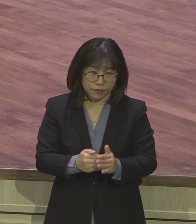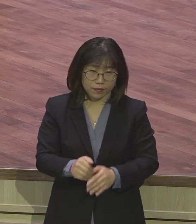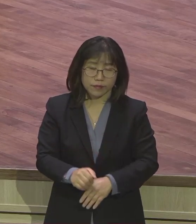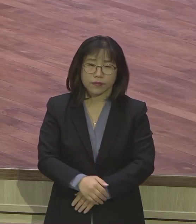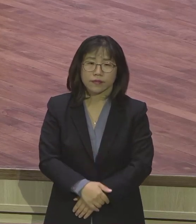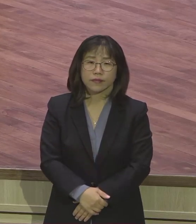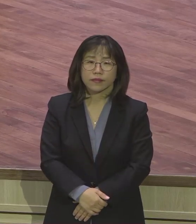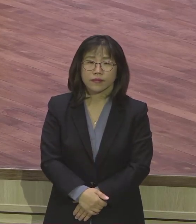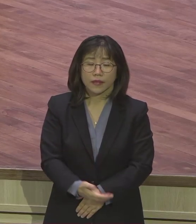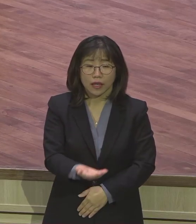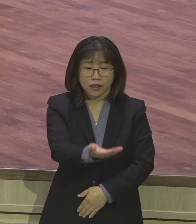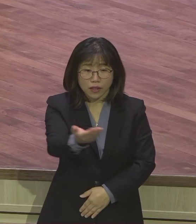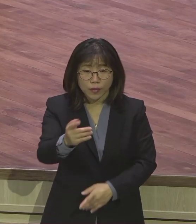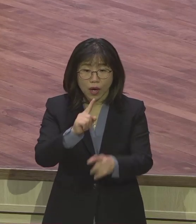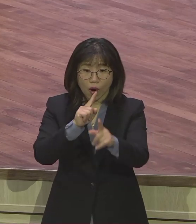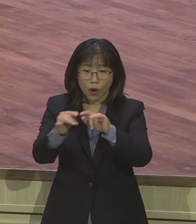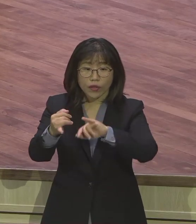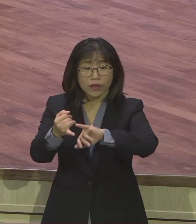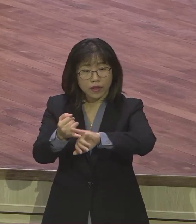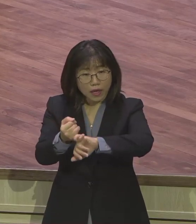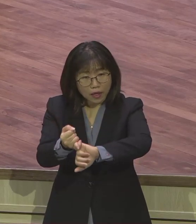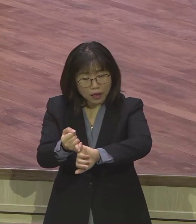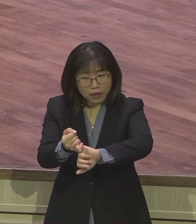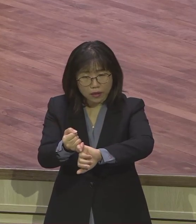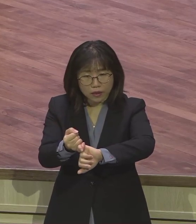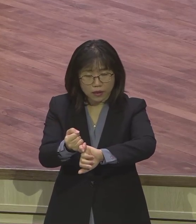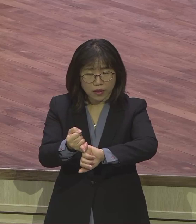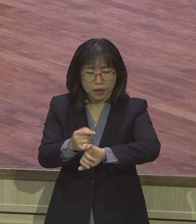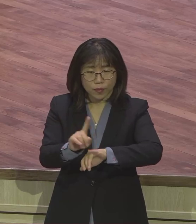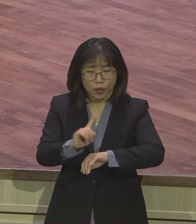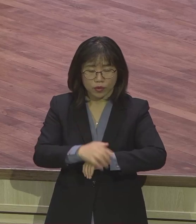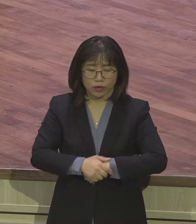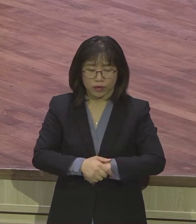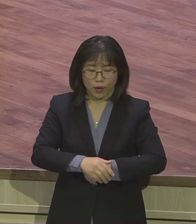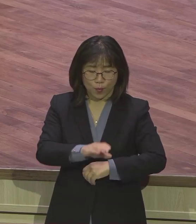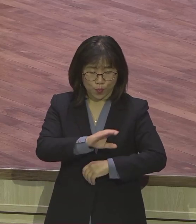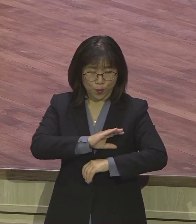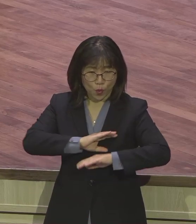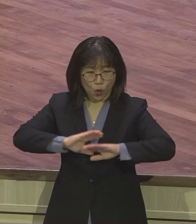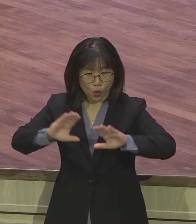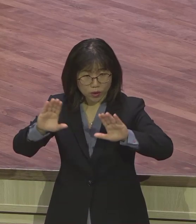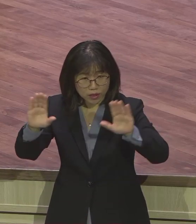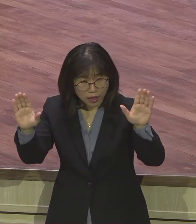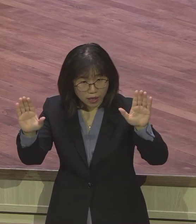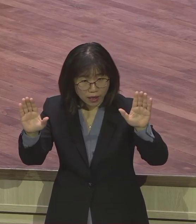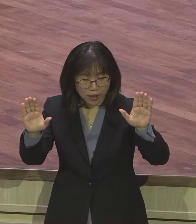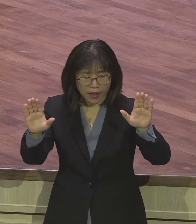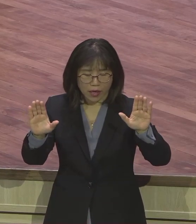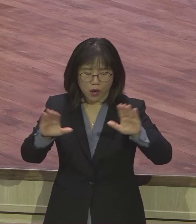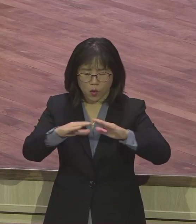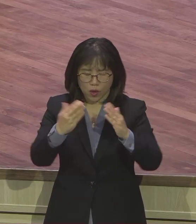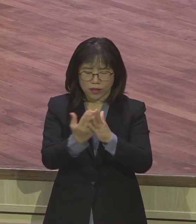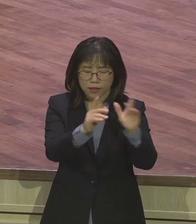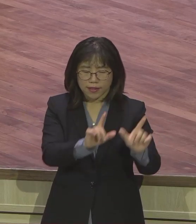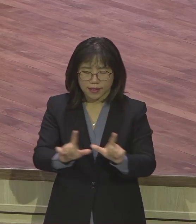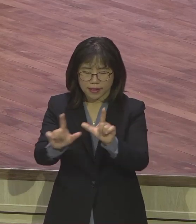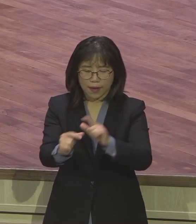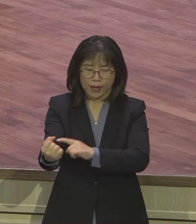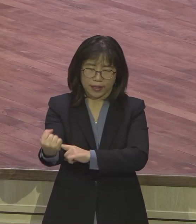여러분 은양이 모세의 인생의 플랫폼이면서 추진력이었습니다. 모든 선택과 행동의 뭐야.